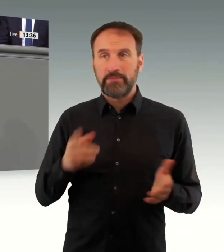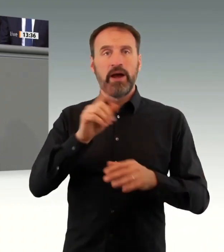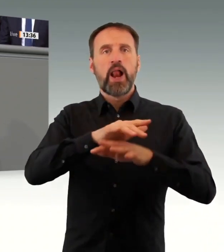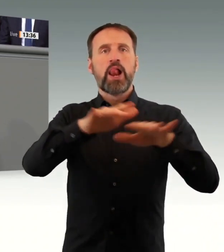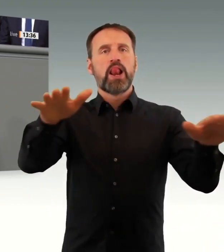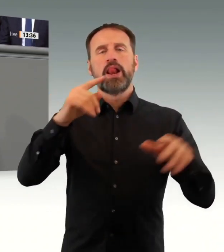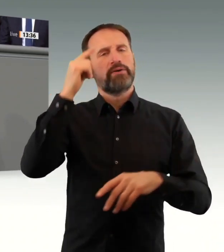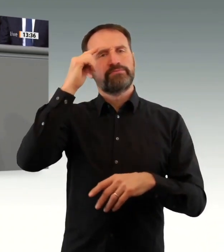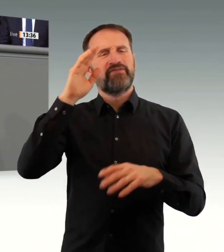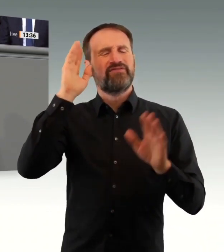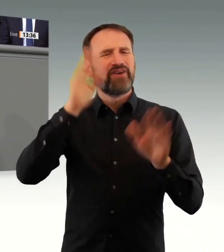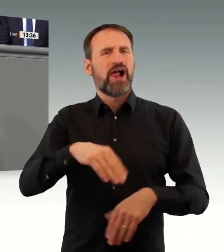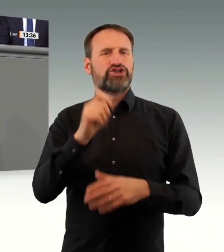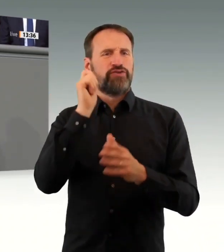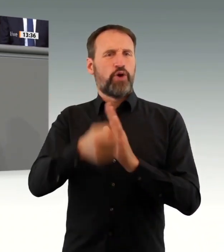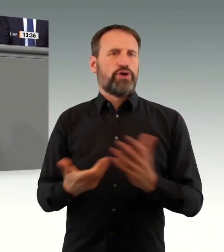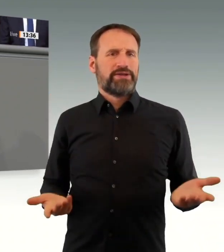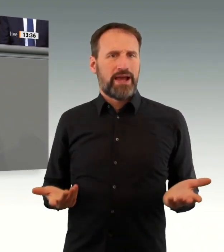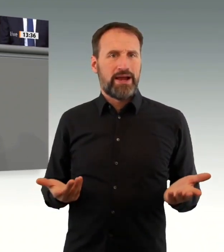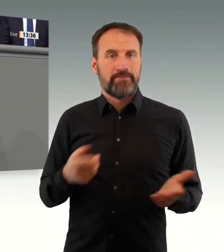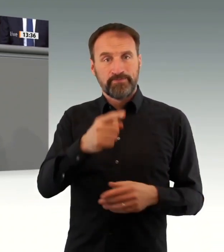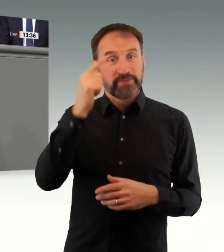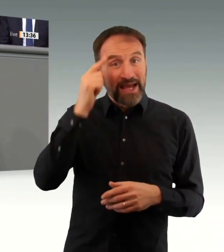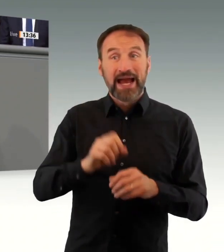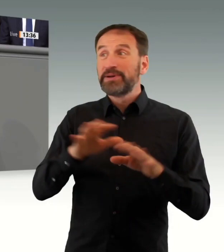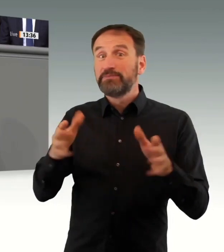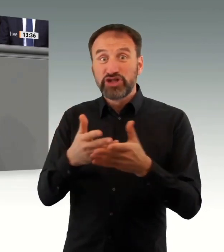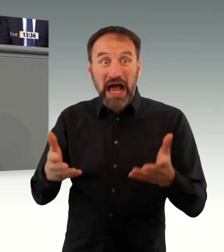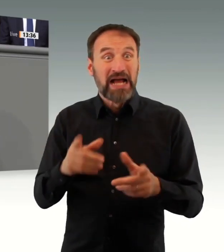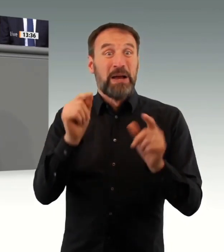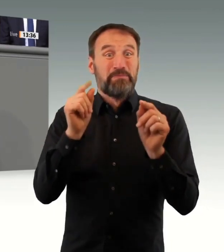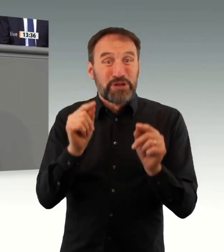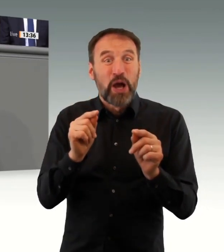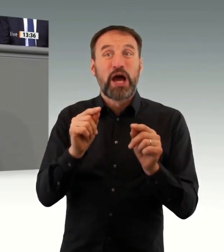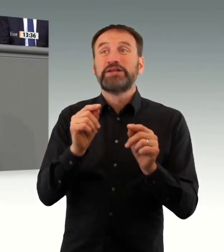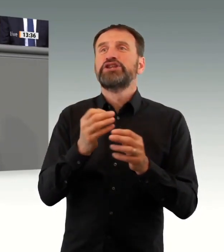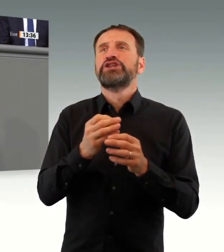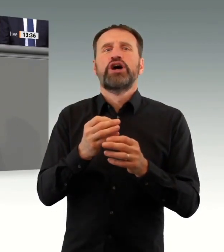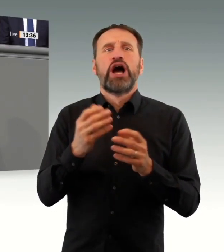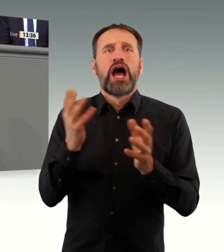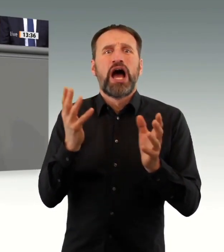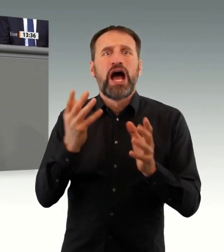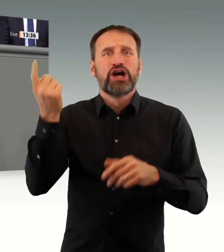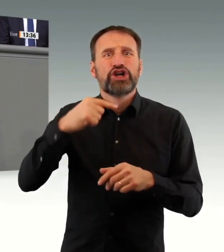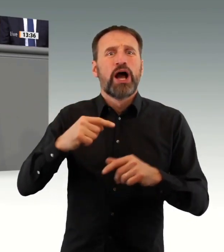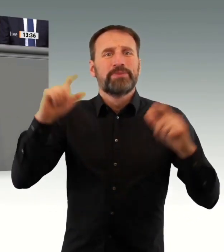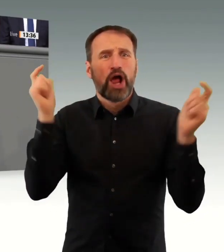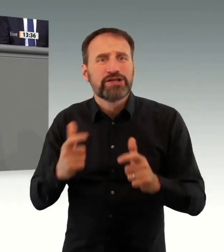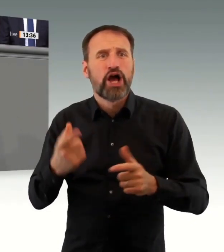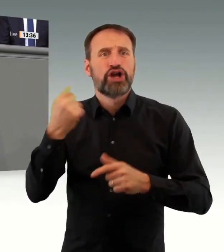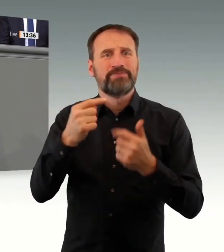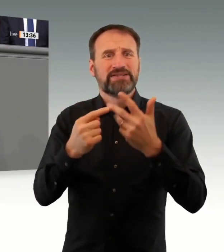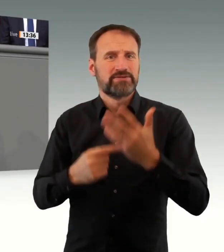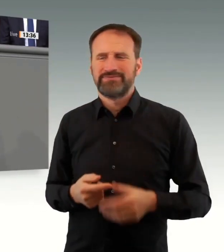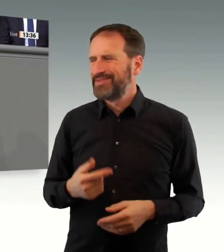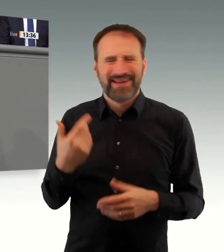Stand haben, dass 15 Millionen Menschen, 15 Millionen Erwachsene ungeimpft in unserem Land sind. Und wenn wir nicht zu einer höheren Impfquote kommen wir